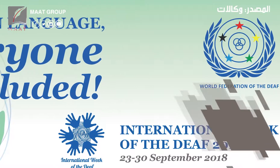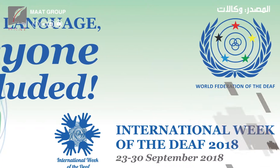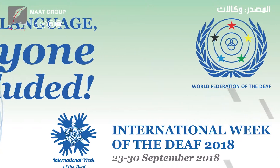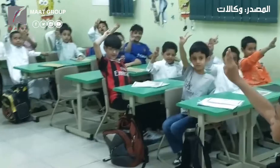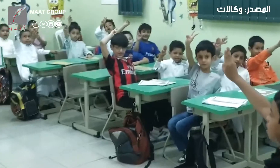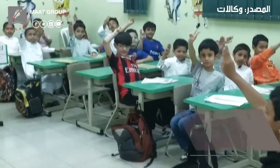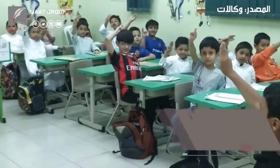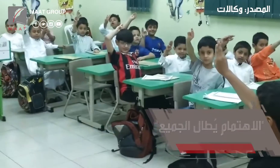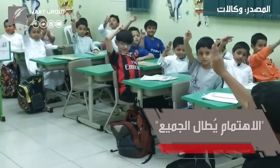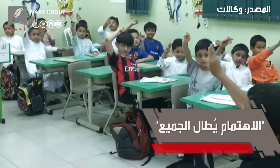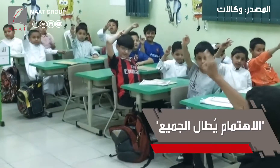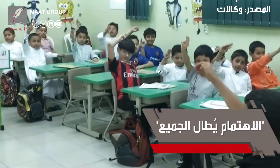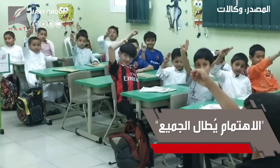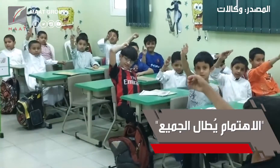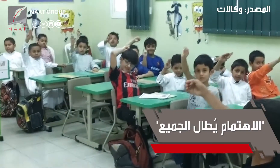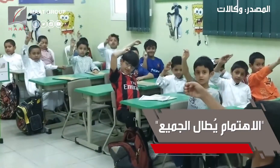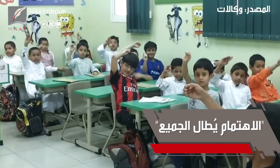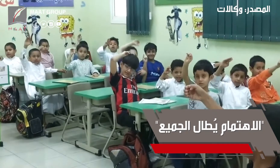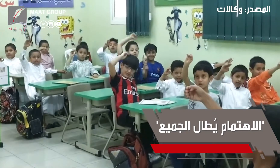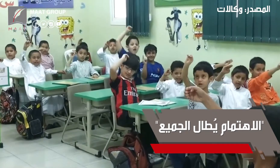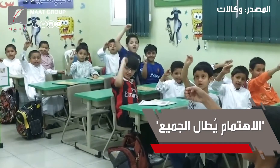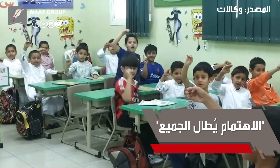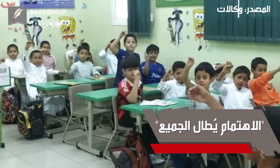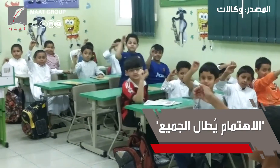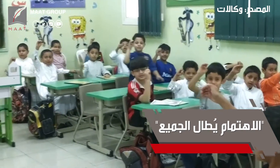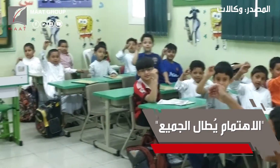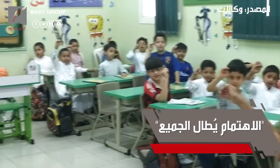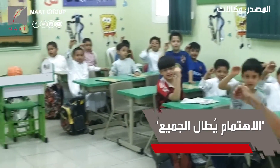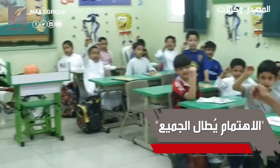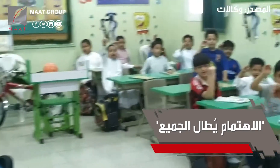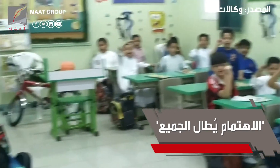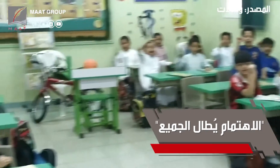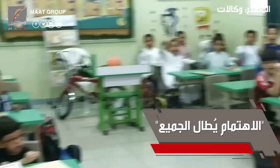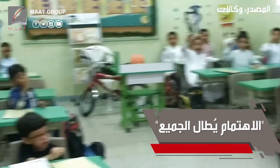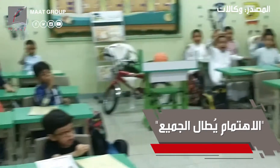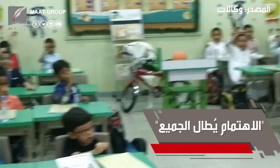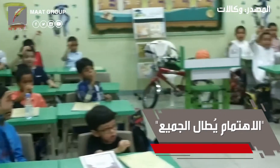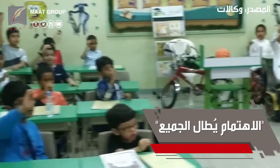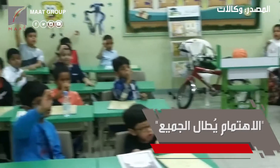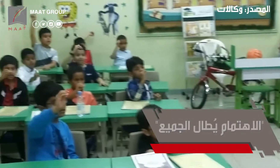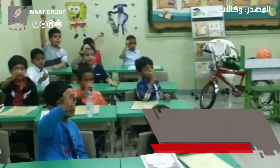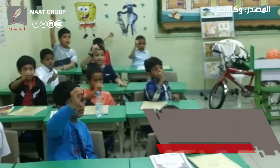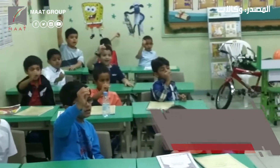ويأتي الاحتفال في عامه الأول بعنوان مع لغة الإشارة الاهتمام يطار الجميع